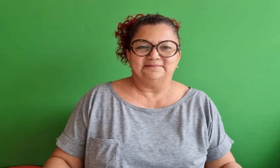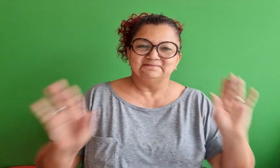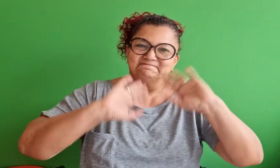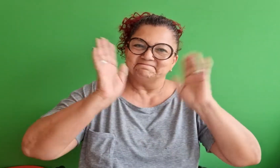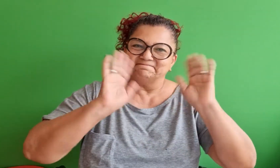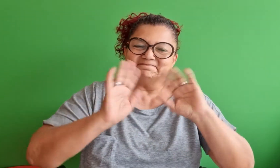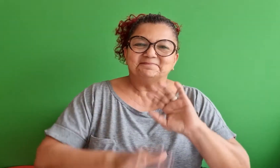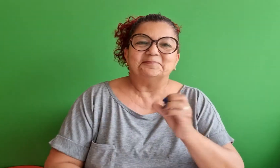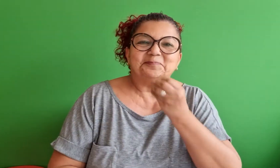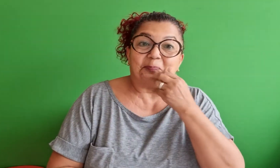Olá,